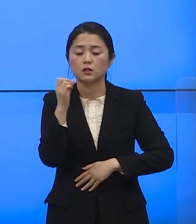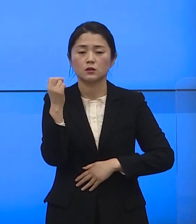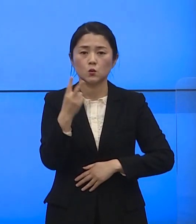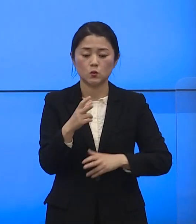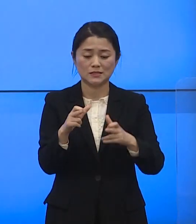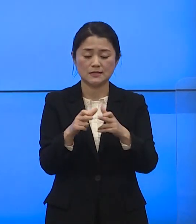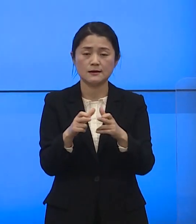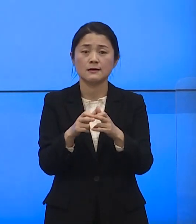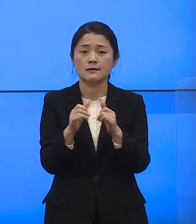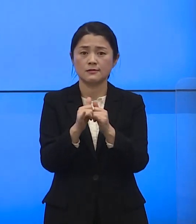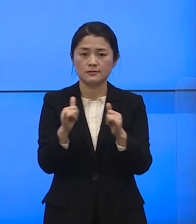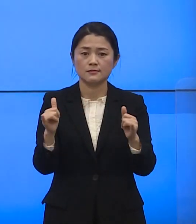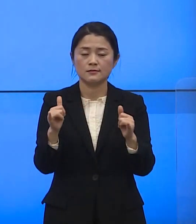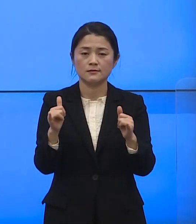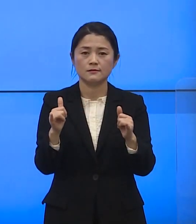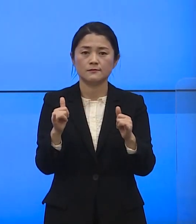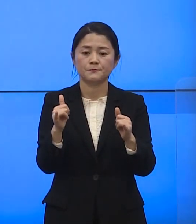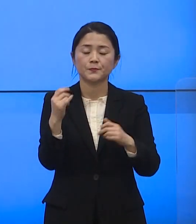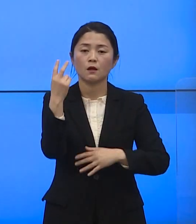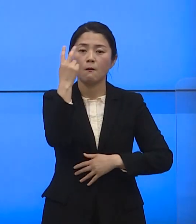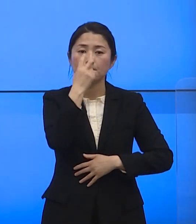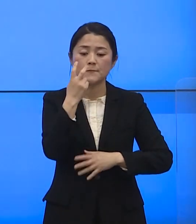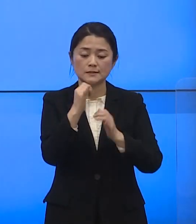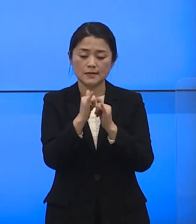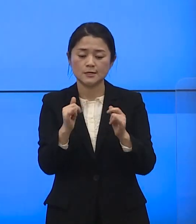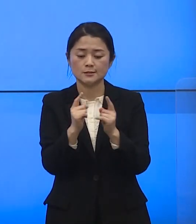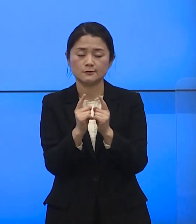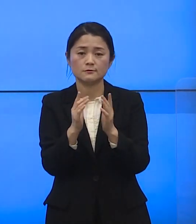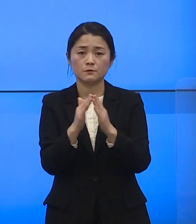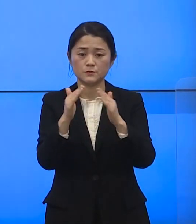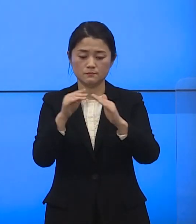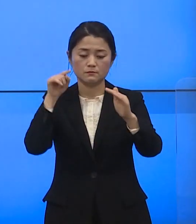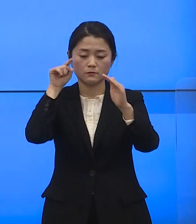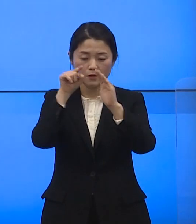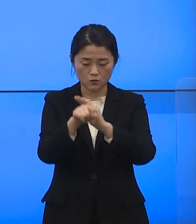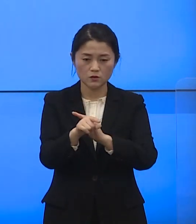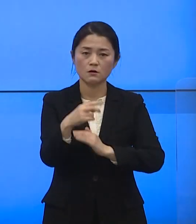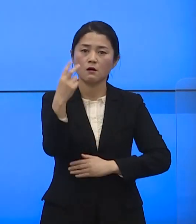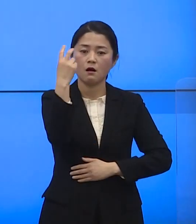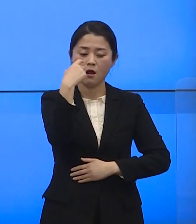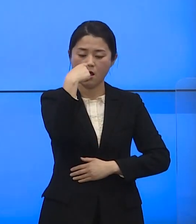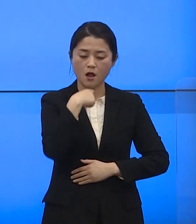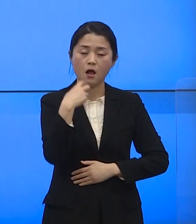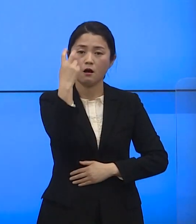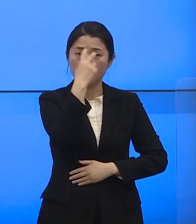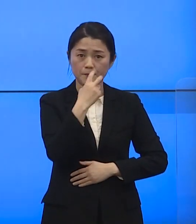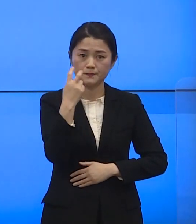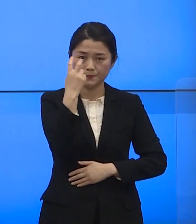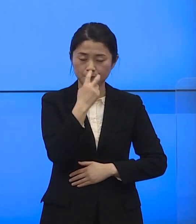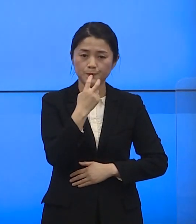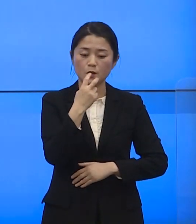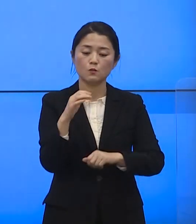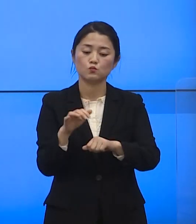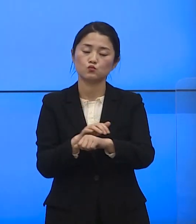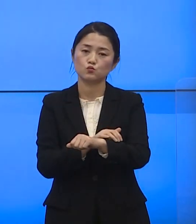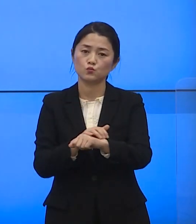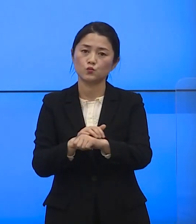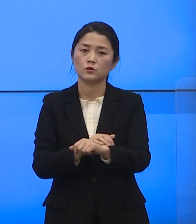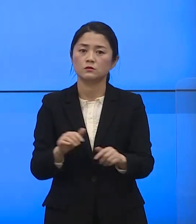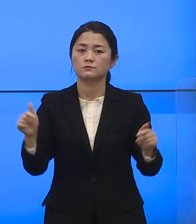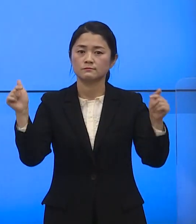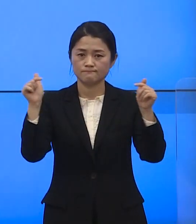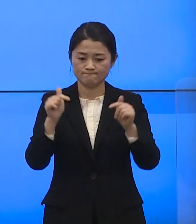치약계층은 검체 요원이 직접 방문하여 검체를 실시함으로써 불편을